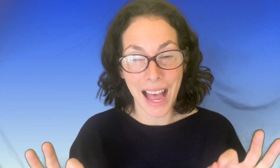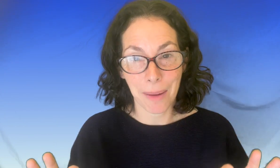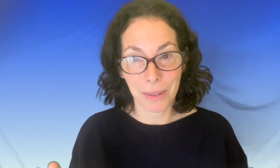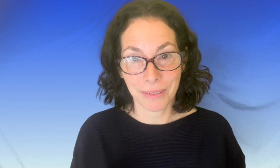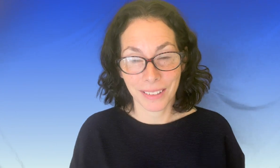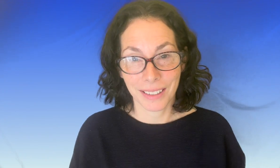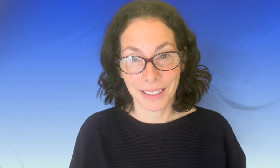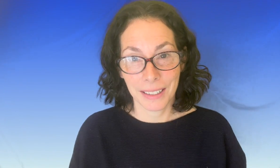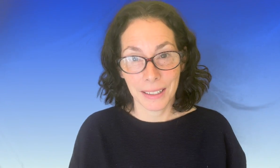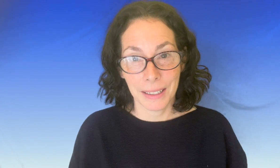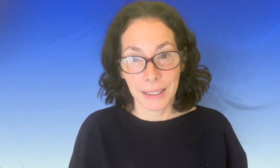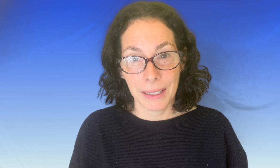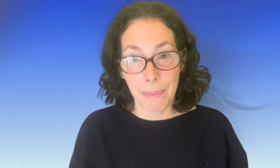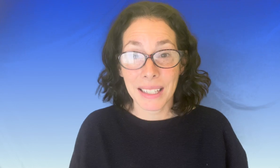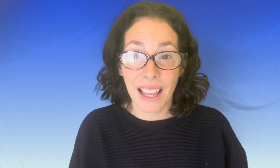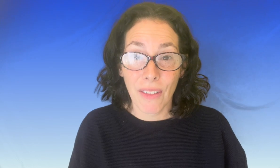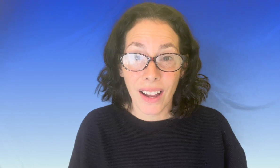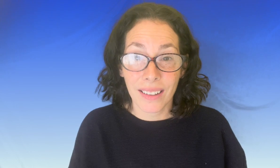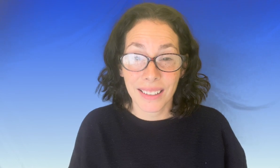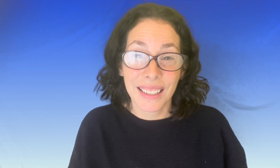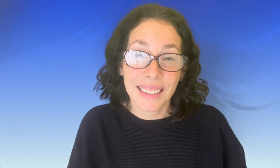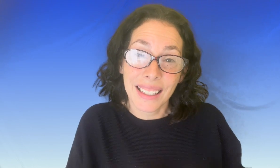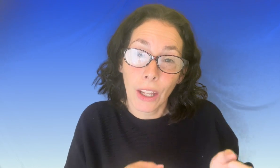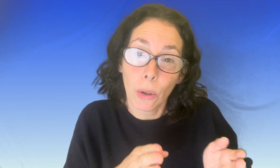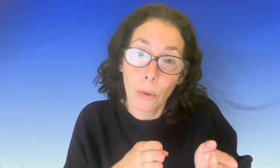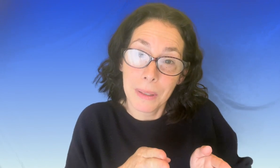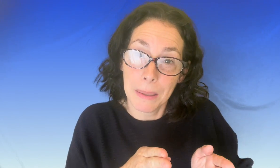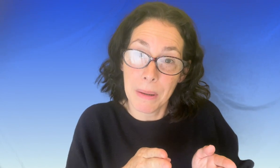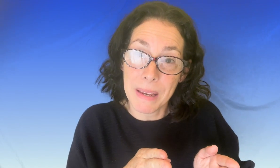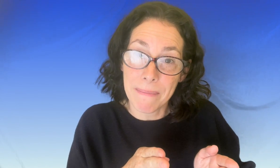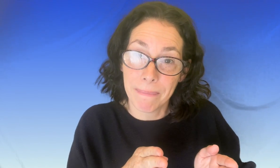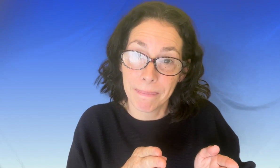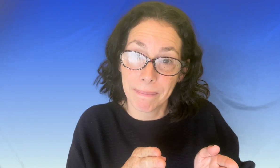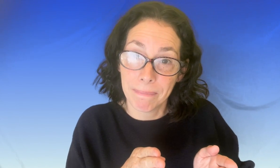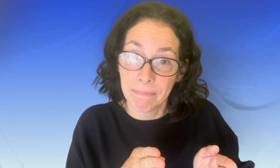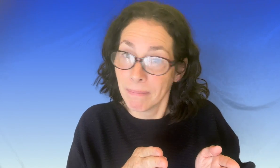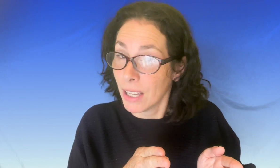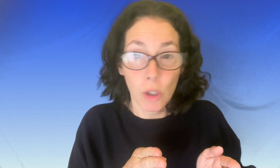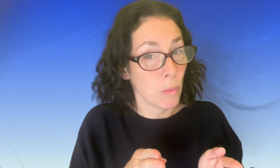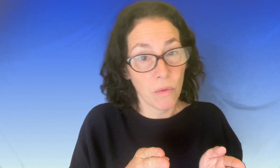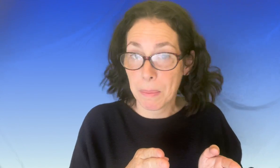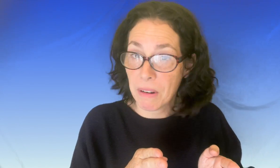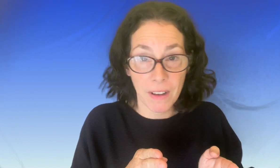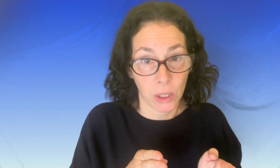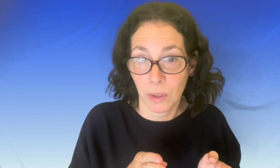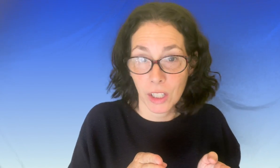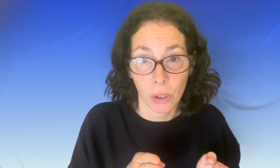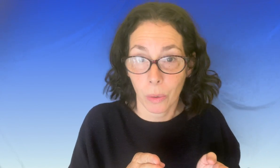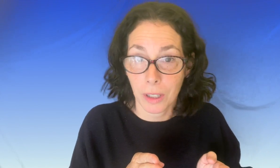parce qu'avant tu étais un tout petit bébé et tu pouvais pas faire toutes ces choses là